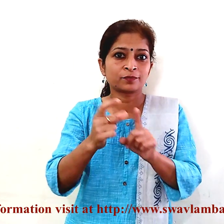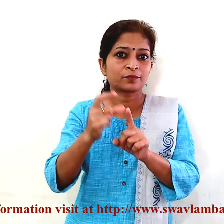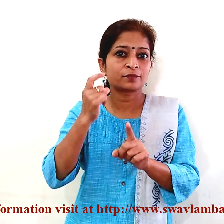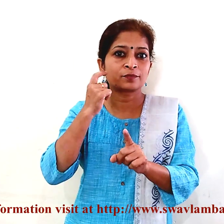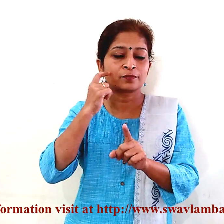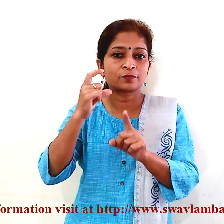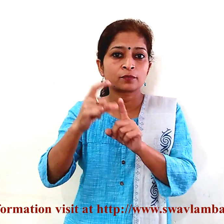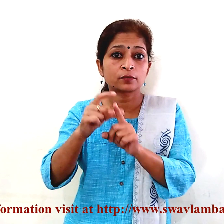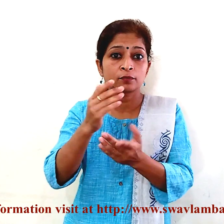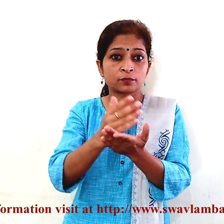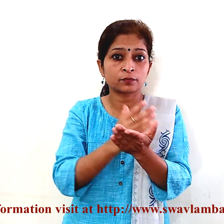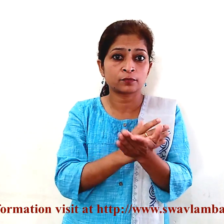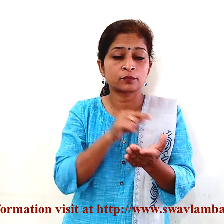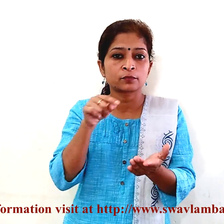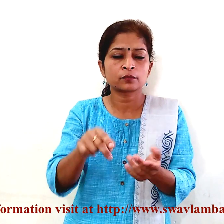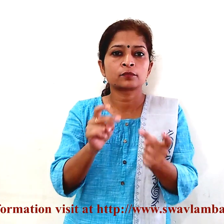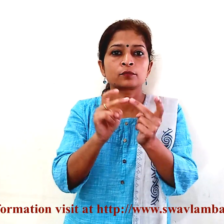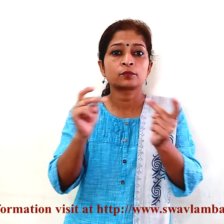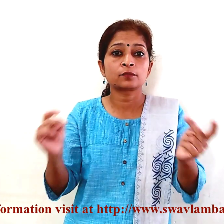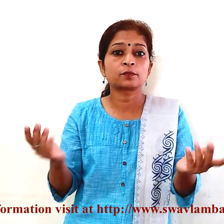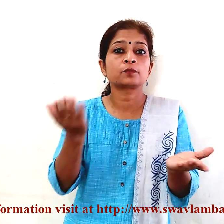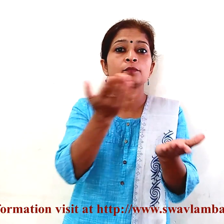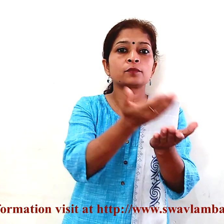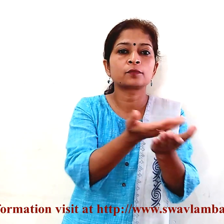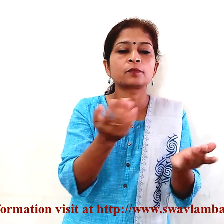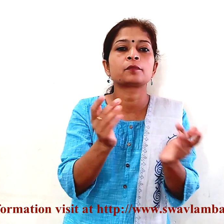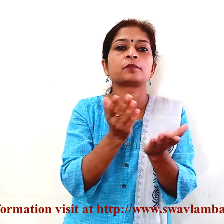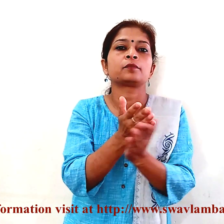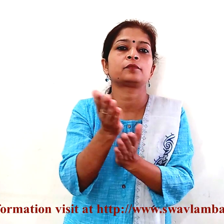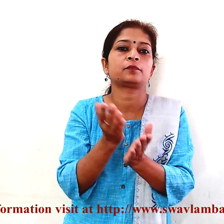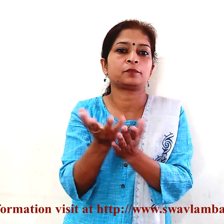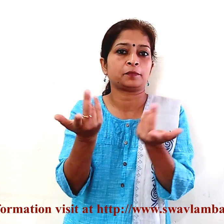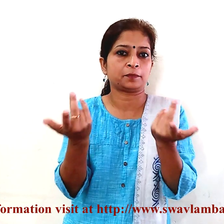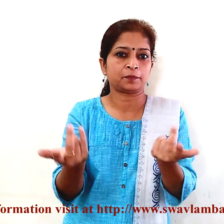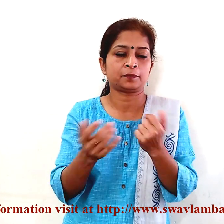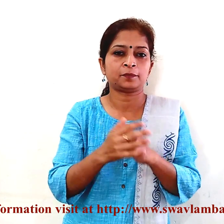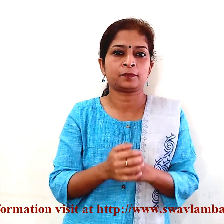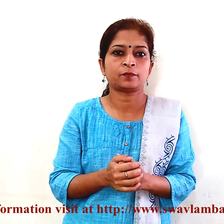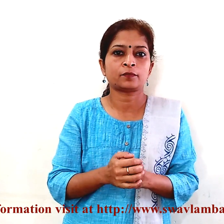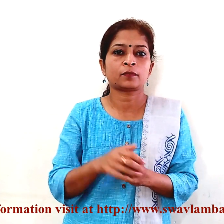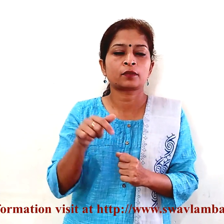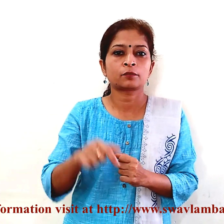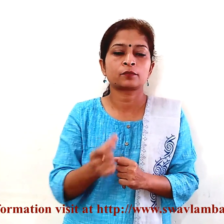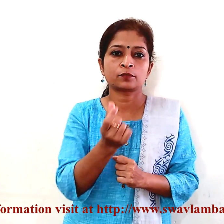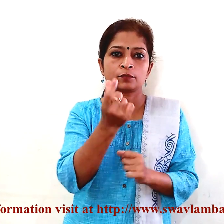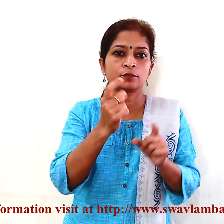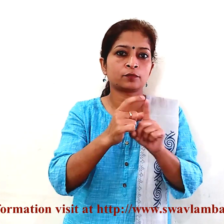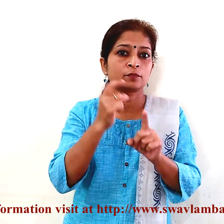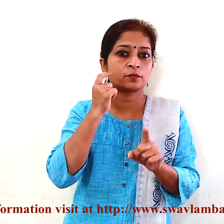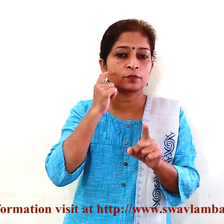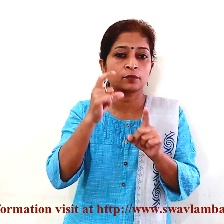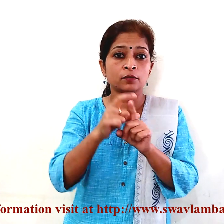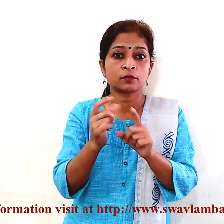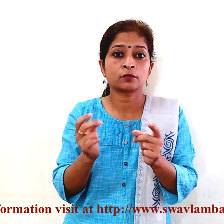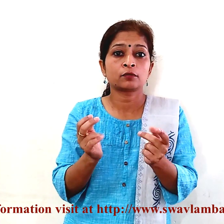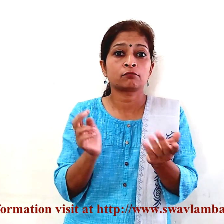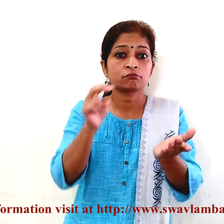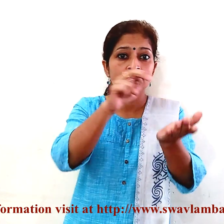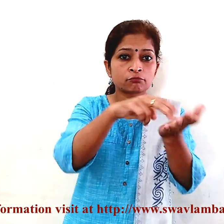योजना में ऑनलाइन पंजीकर्ण की प्रक्रिया किस तरह की है UD ID कार्ड के रजिस्ट्रेशन के लिए स्वावलंबन